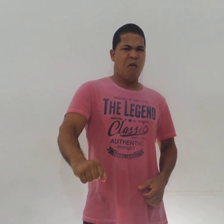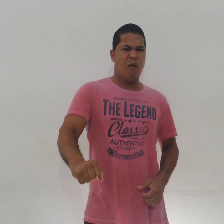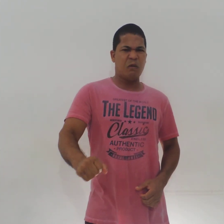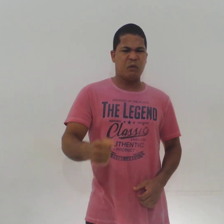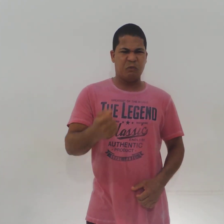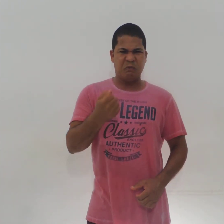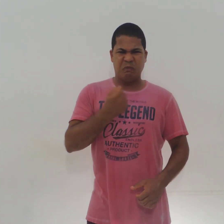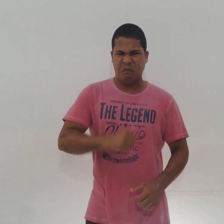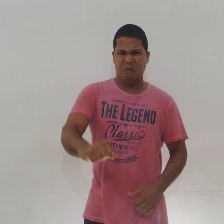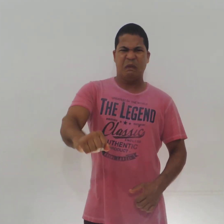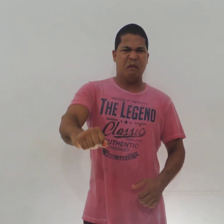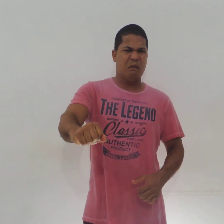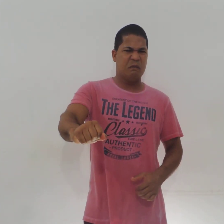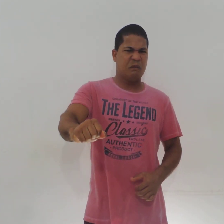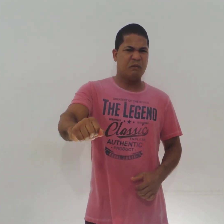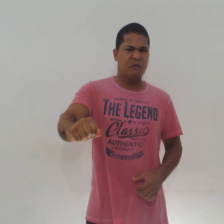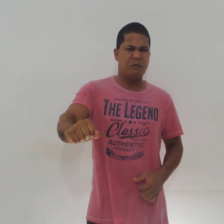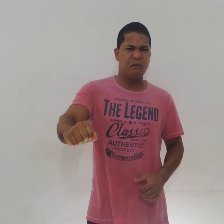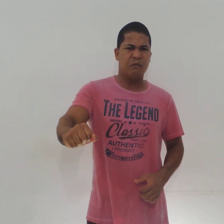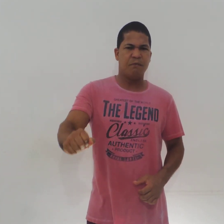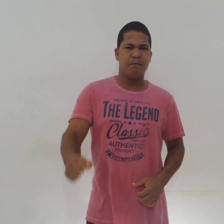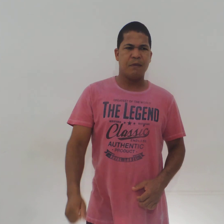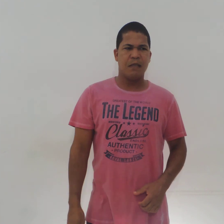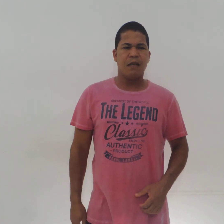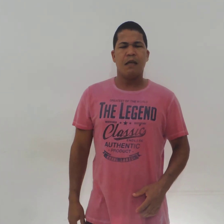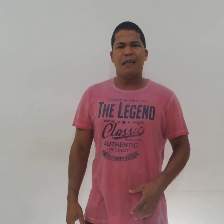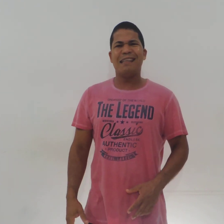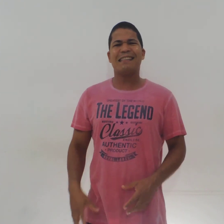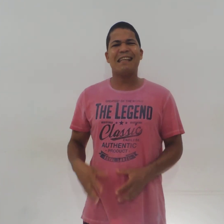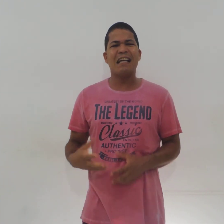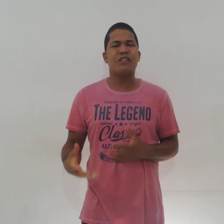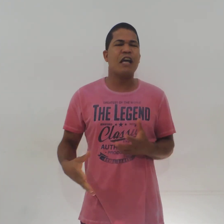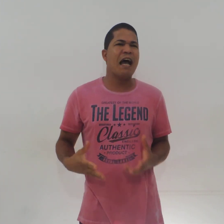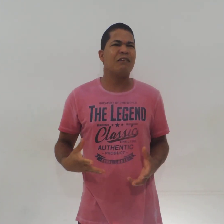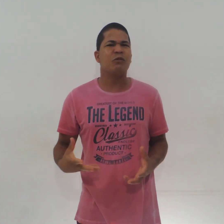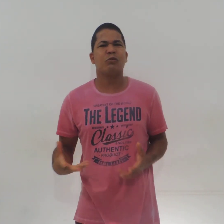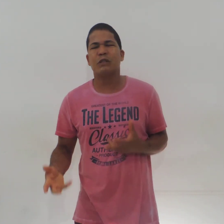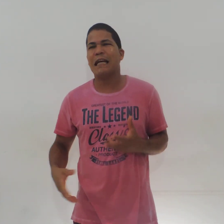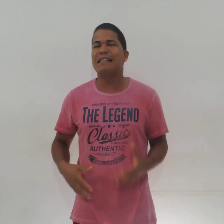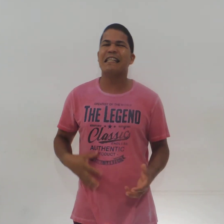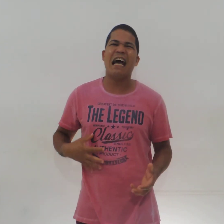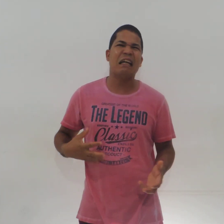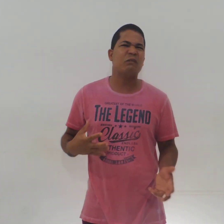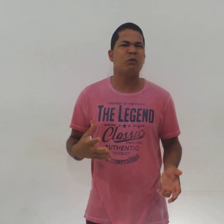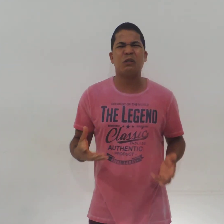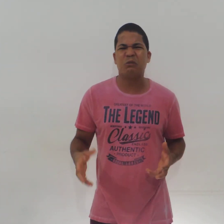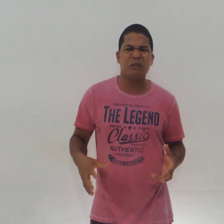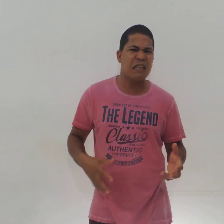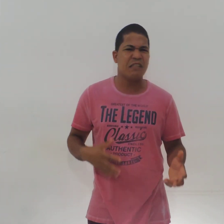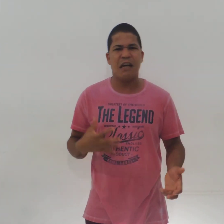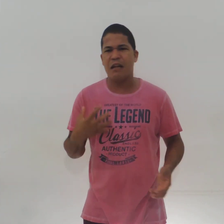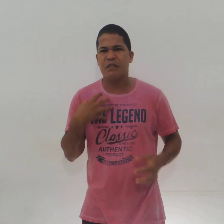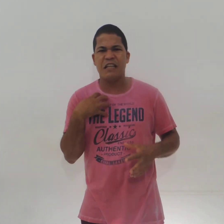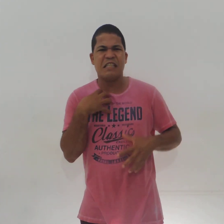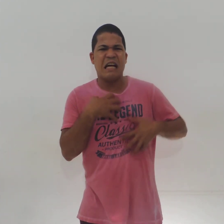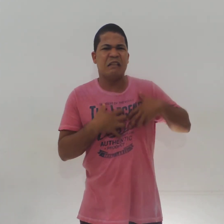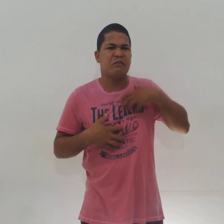Ódio. Ódio. E chateado. Eu estou chateado. Hoje eu estou chateado. Chateado.